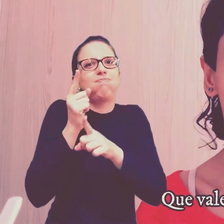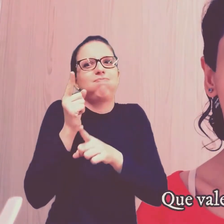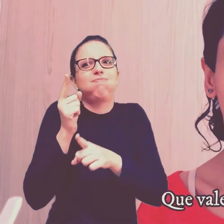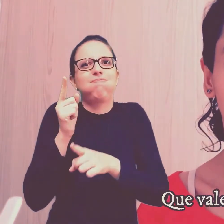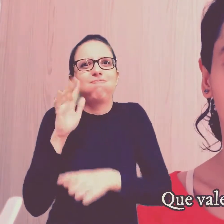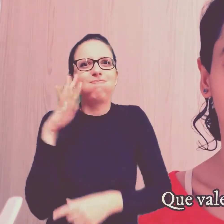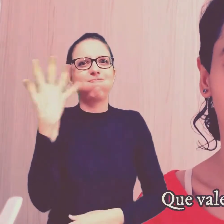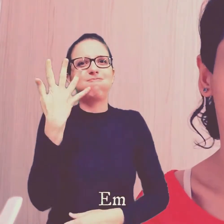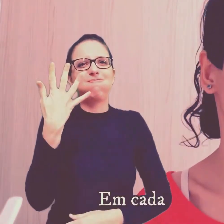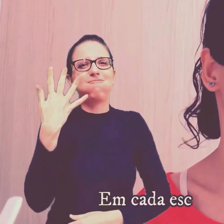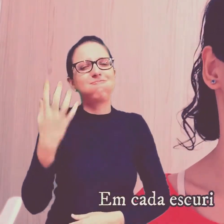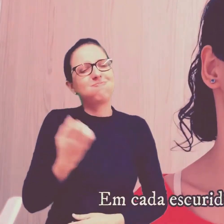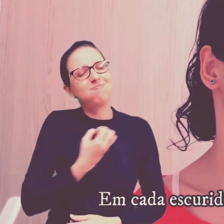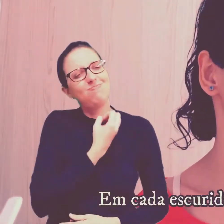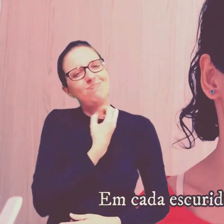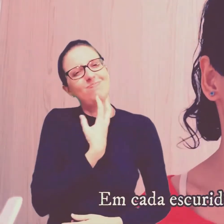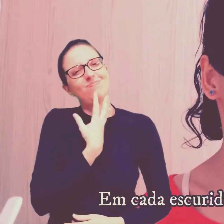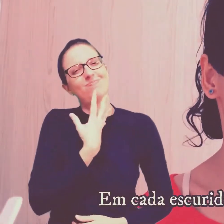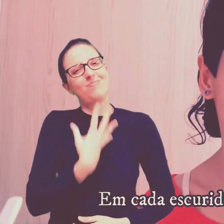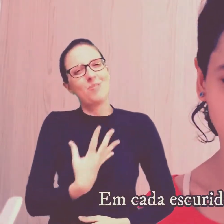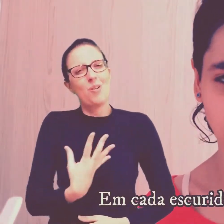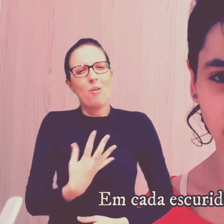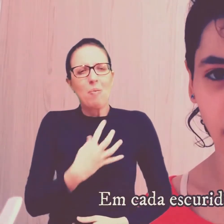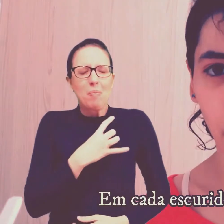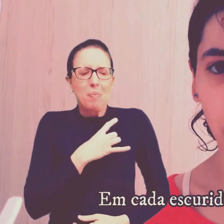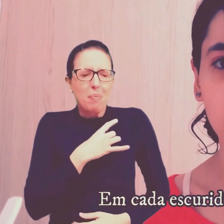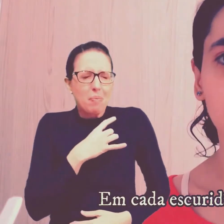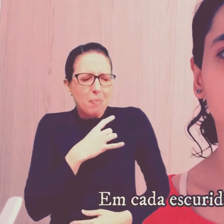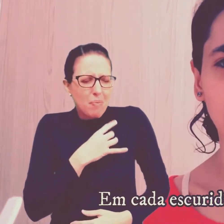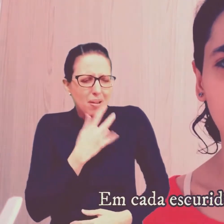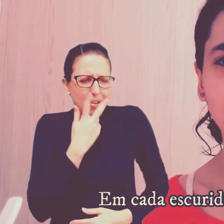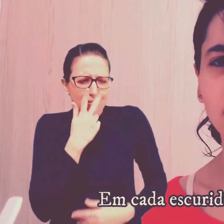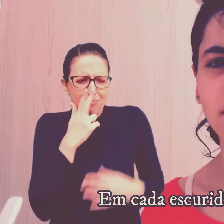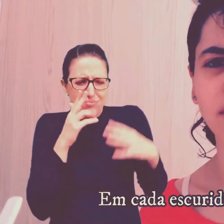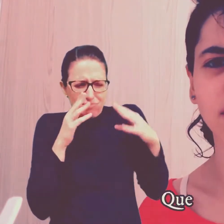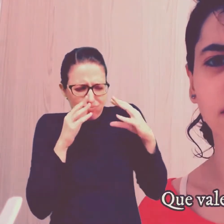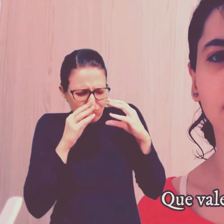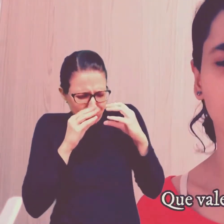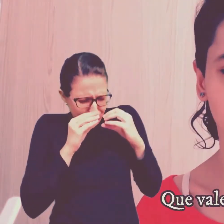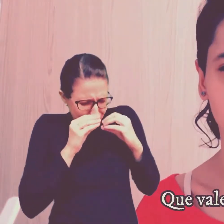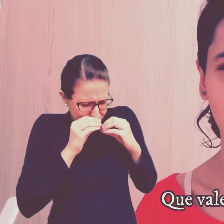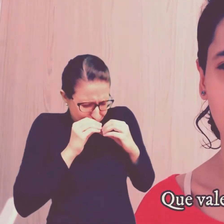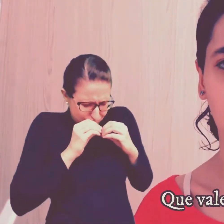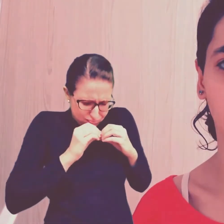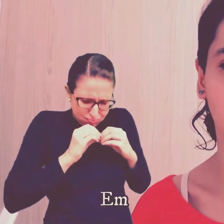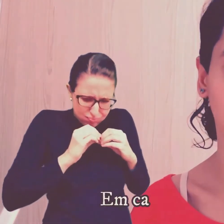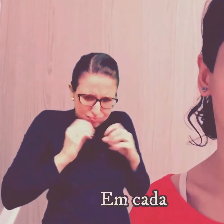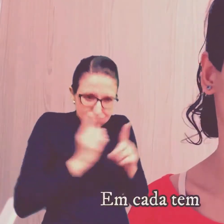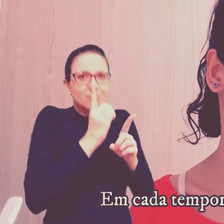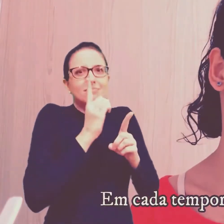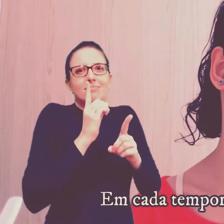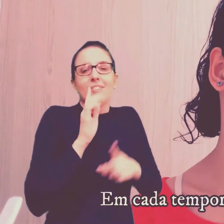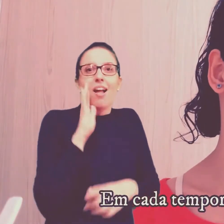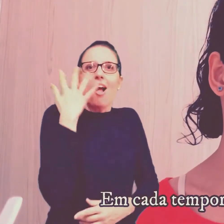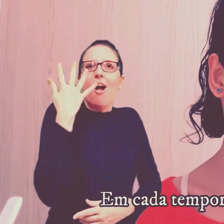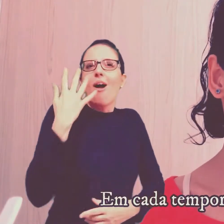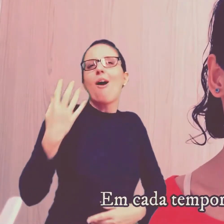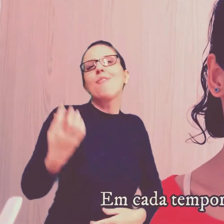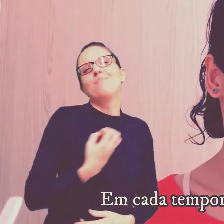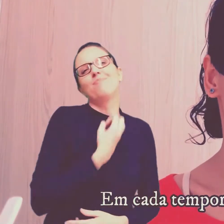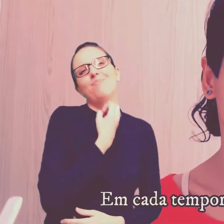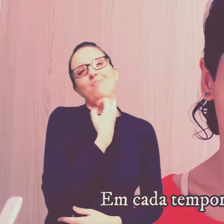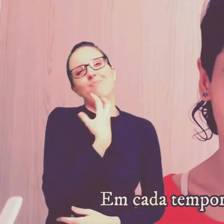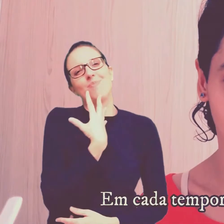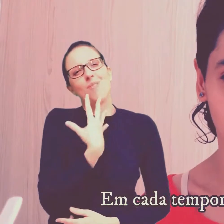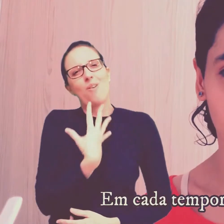que vale a pena, em caso de escuridão tem luz que vale a pena, em